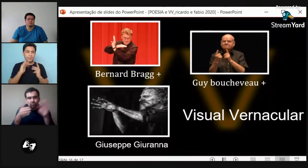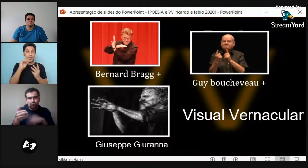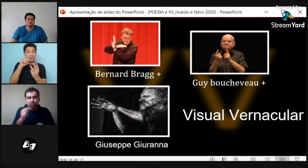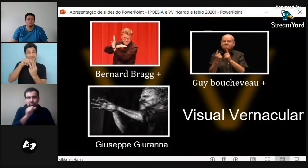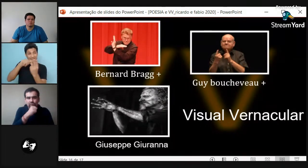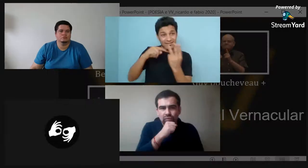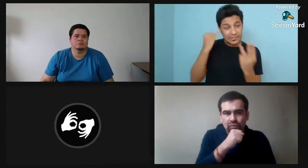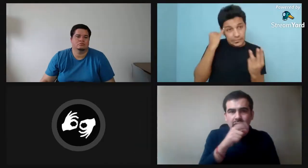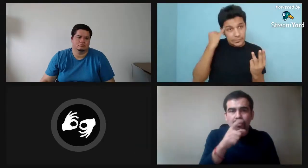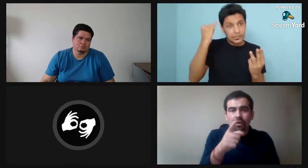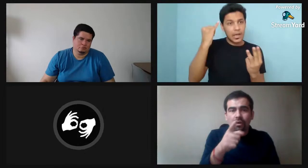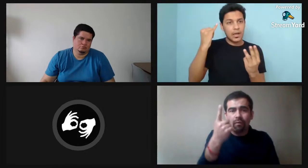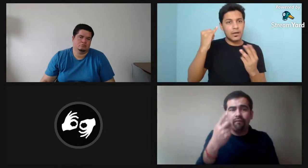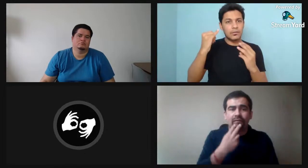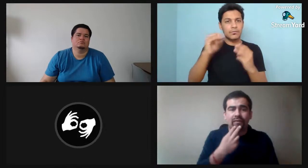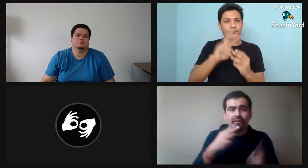Cada una tiene su seña.